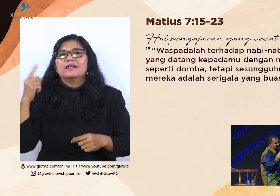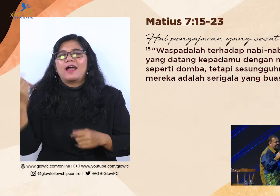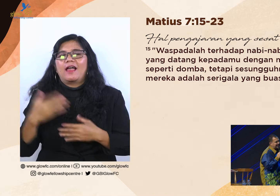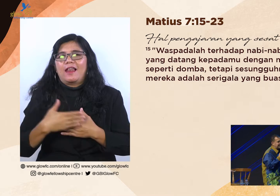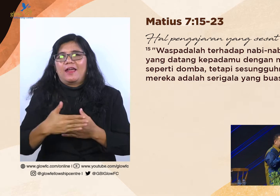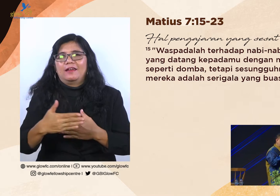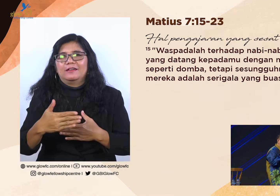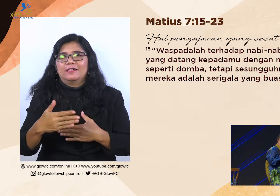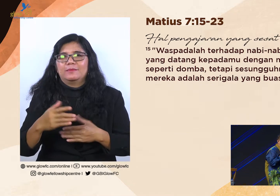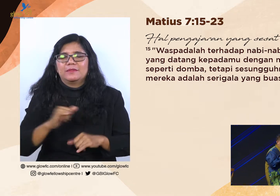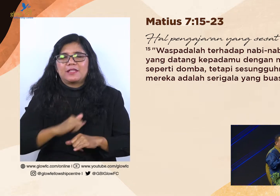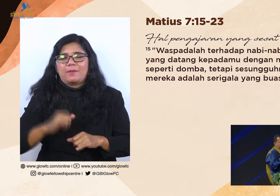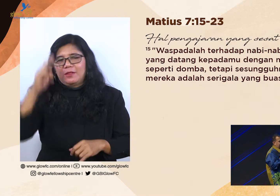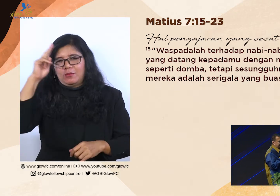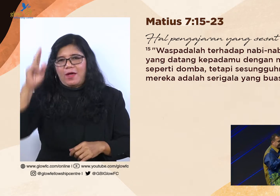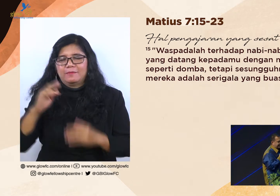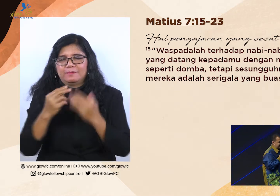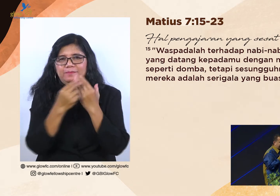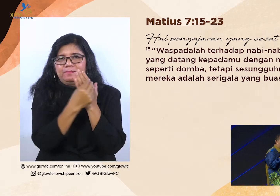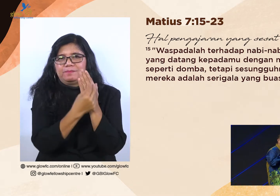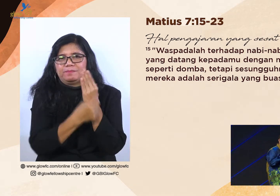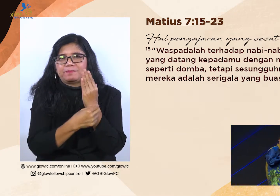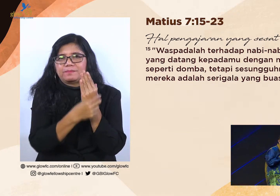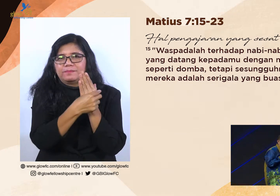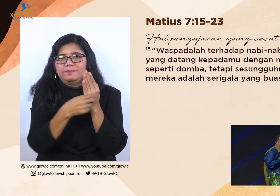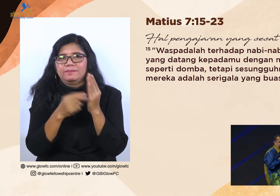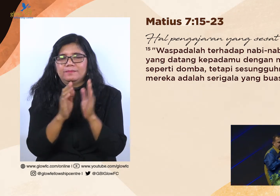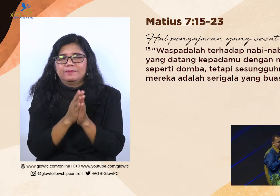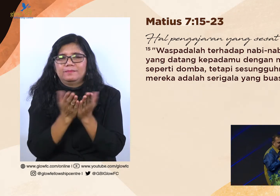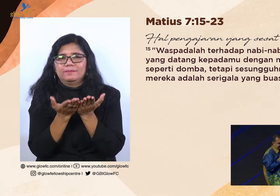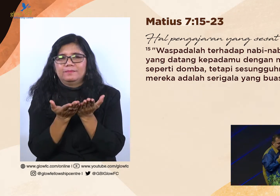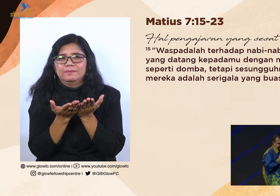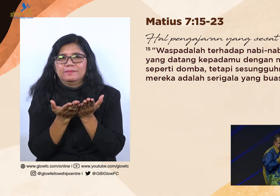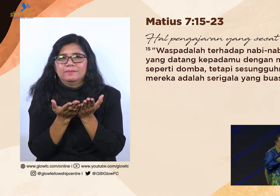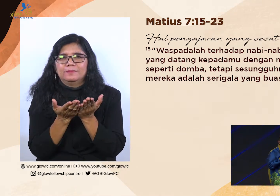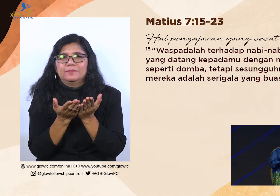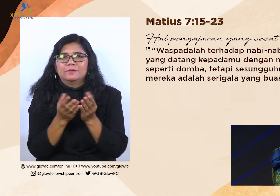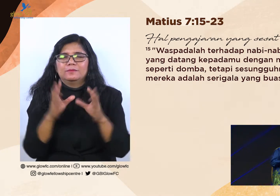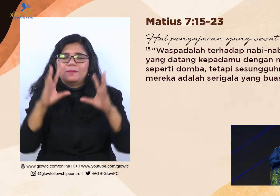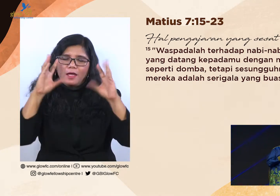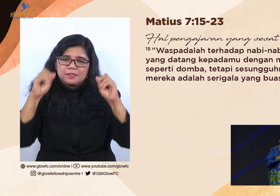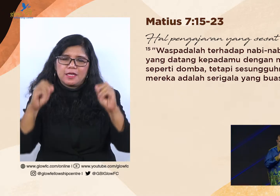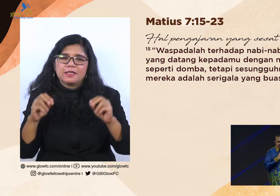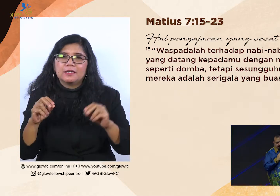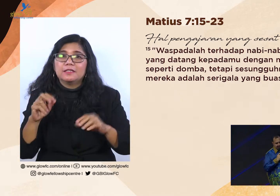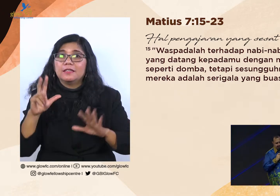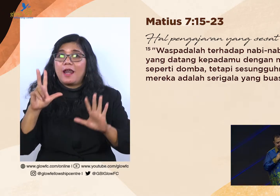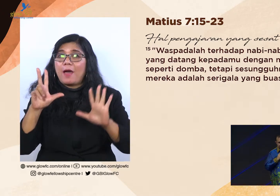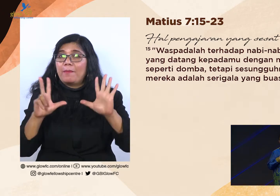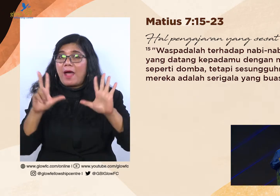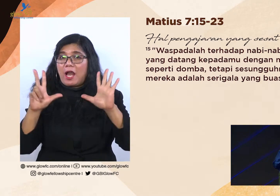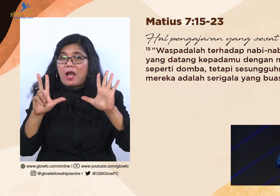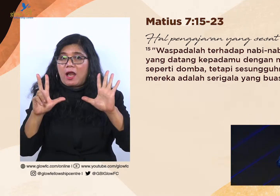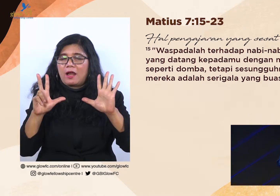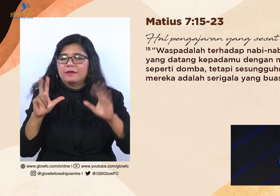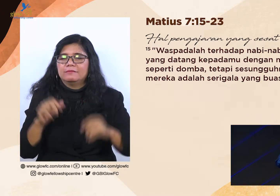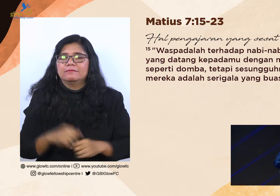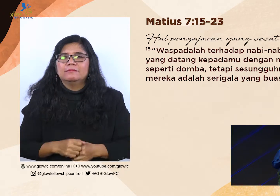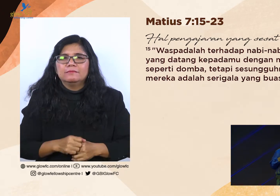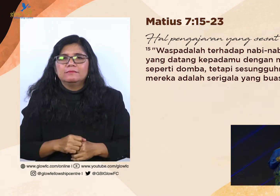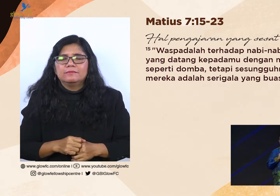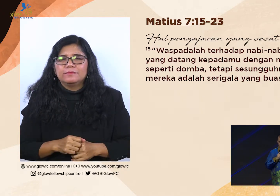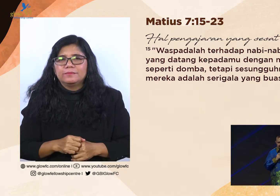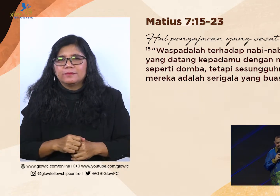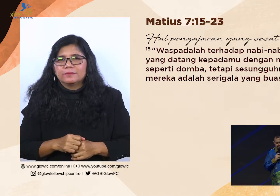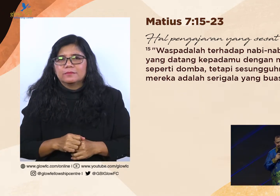Haleluya. Kita masuk pada pembahasan yang ke-8 dari mengapa orang benar bisa gagal. Kita lihat Matius pasal 7,